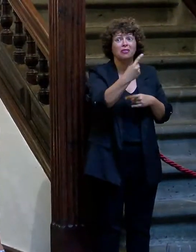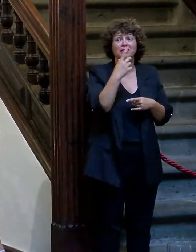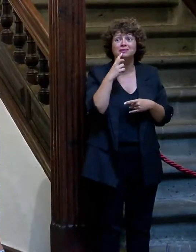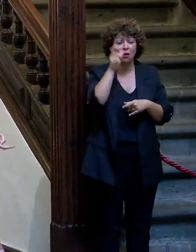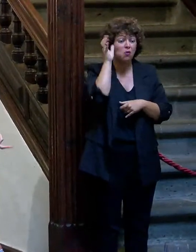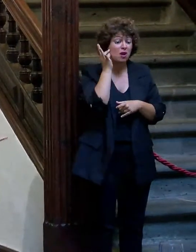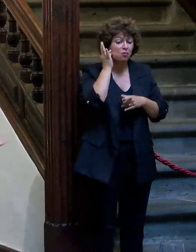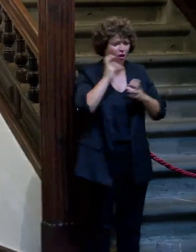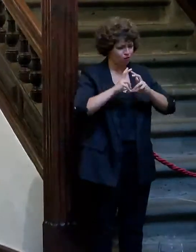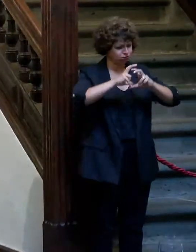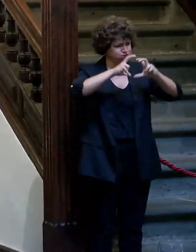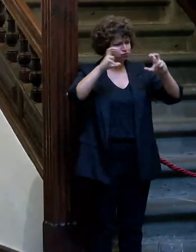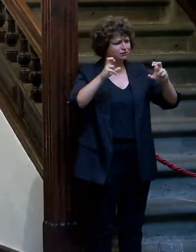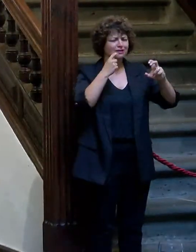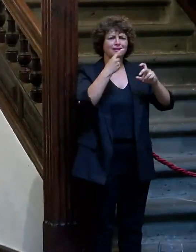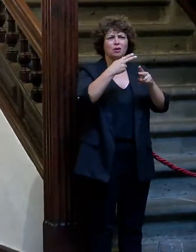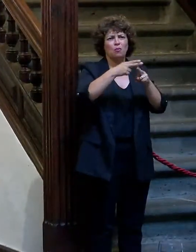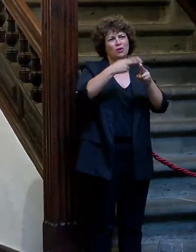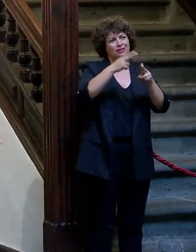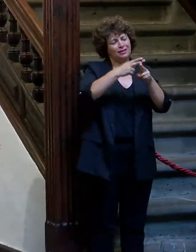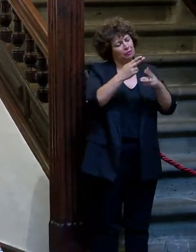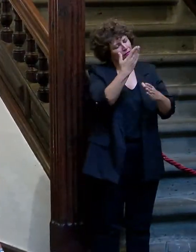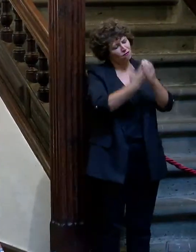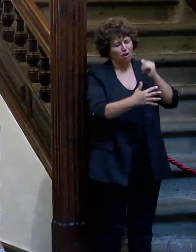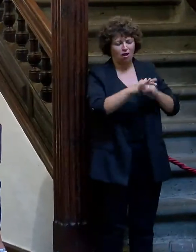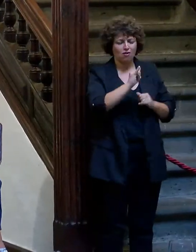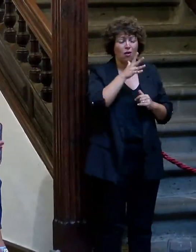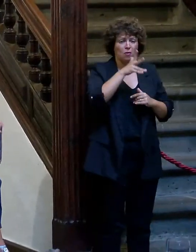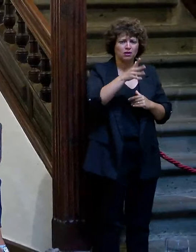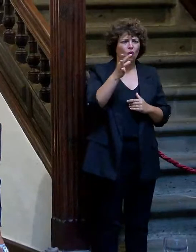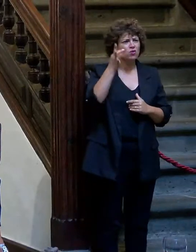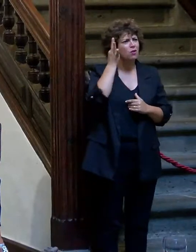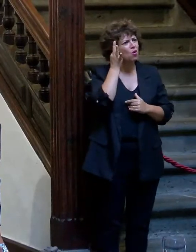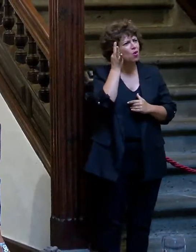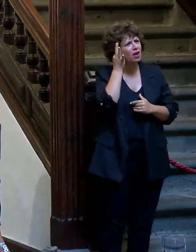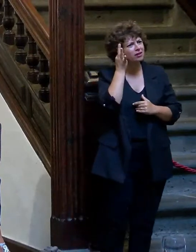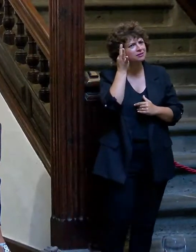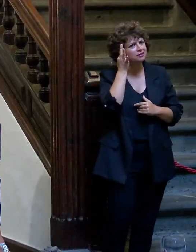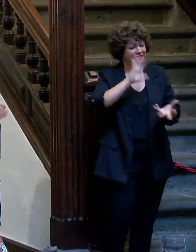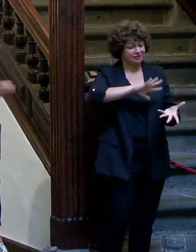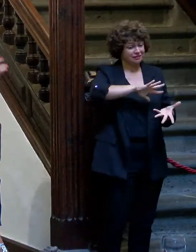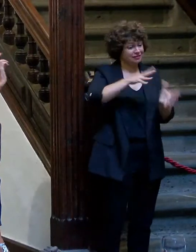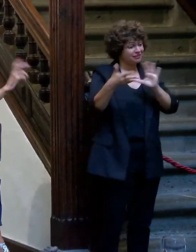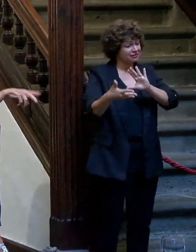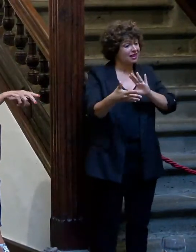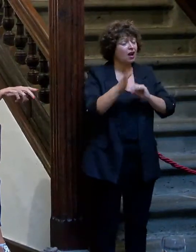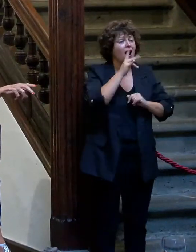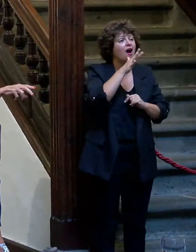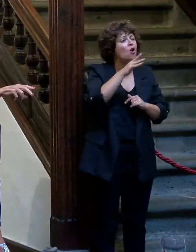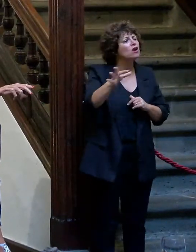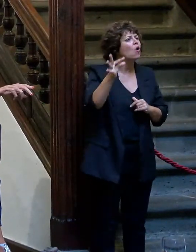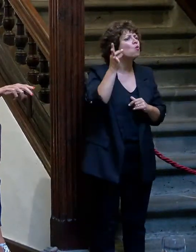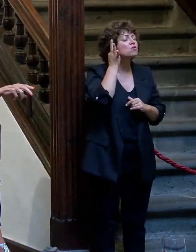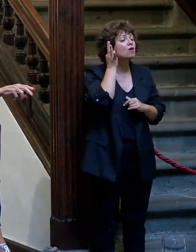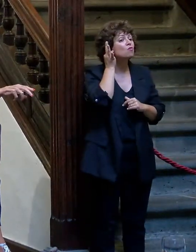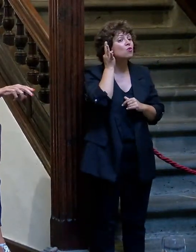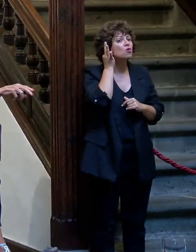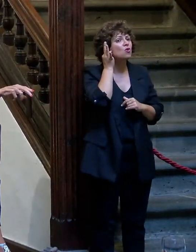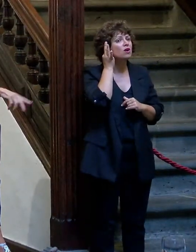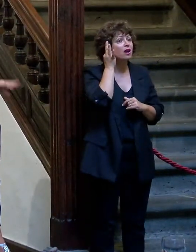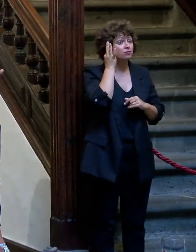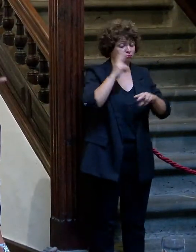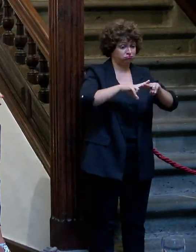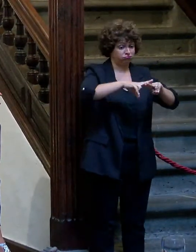obesa estás hablando políticamente incorrecto. ¿Por qué una mujer trans? ¿Qué significa una mujer trans? Ahora los ponen a una mujer